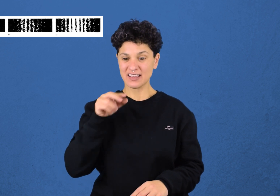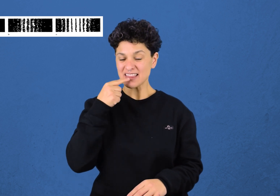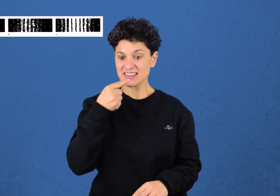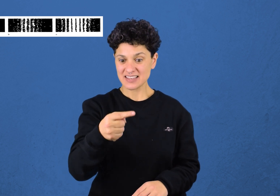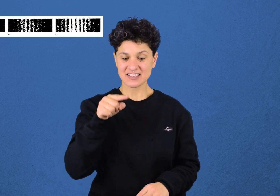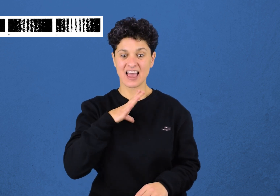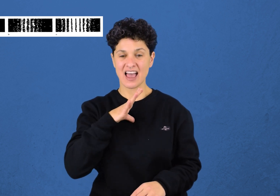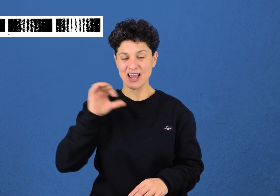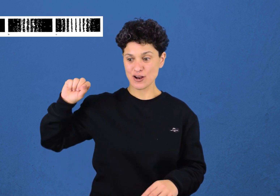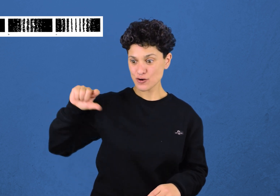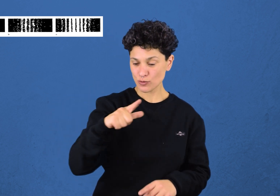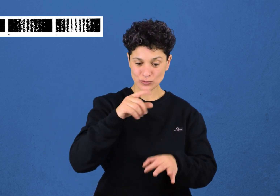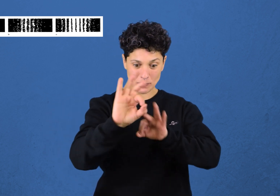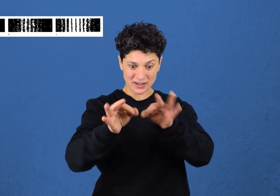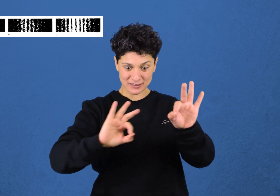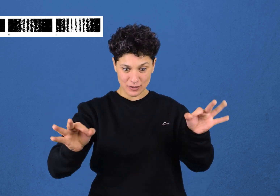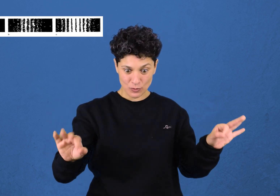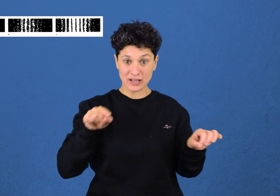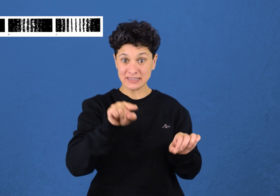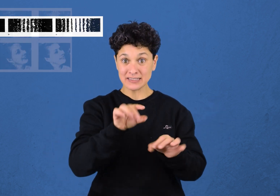partículas que se denominaron fotones.